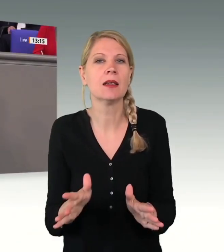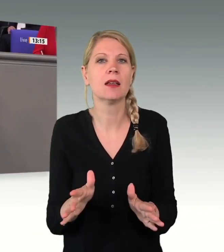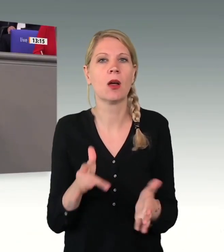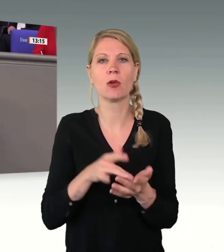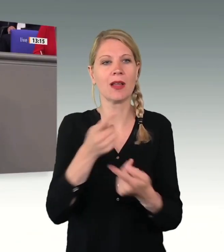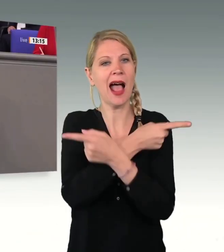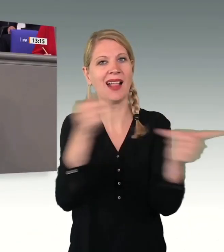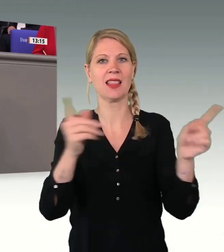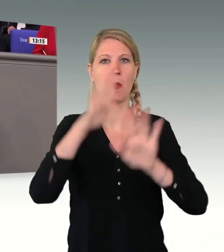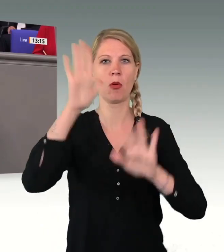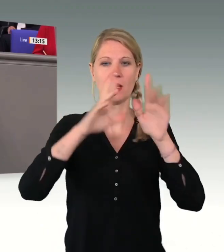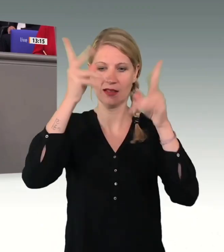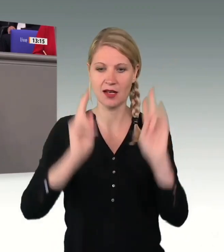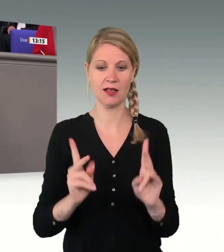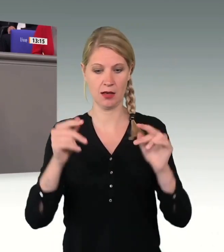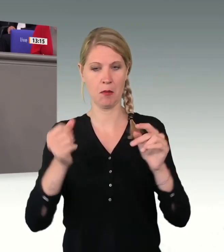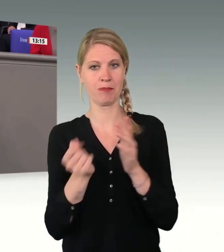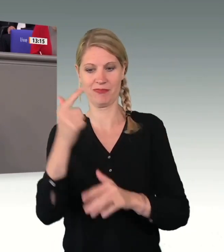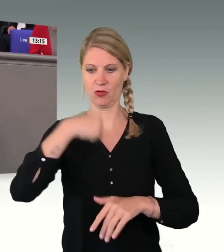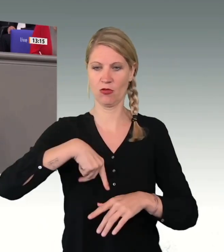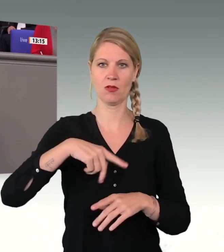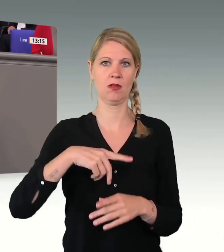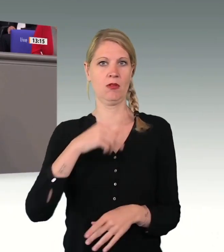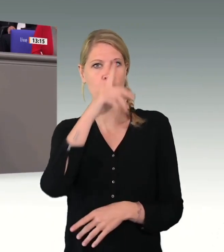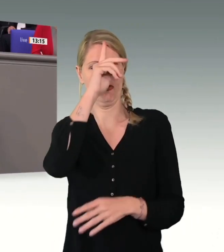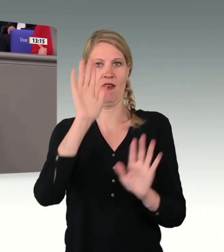richtig ist, kann in Deutschland nicht falsch sein.